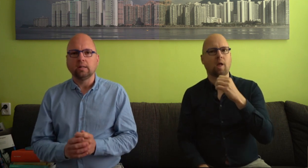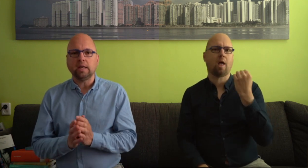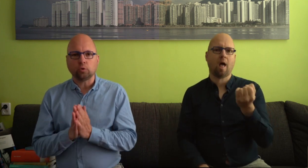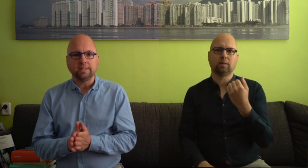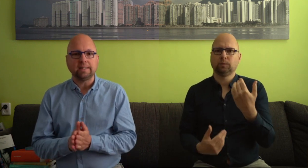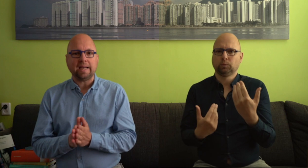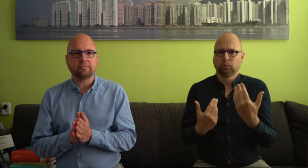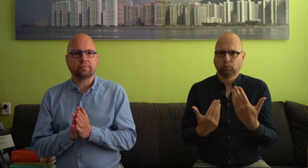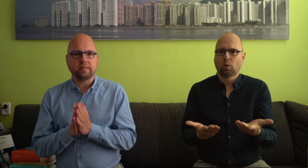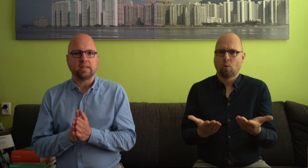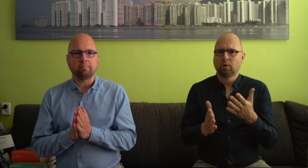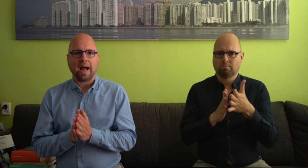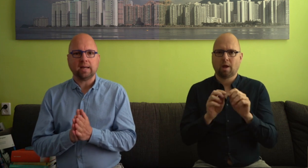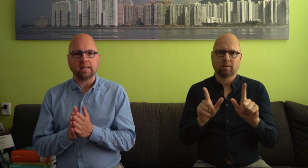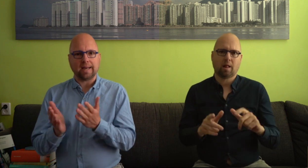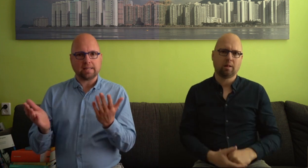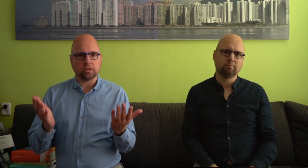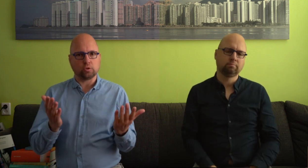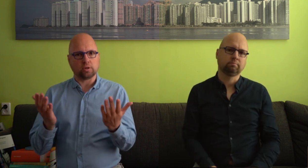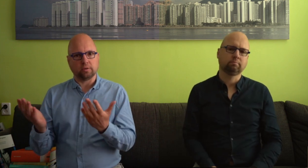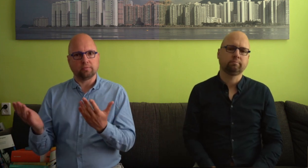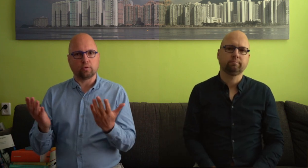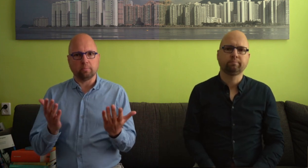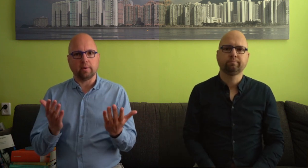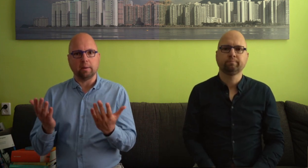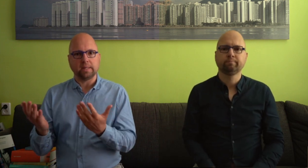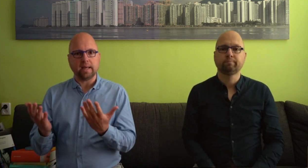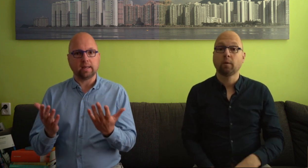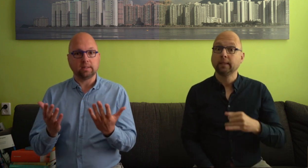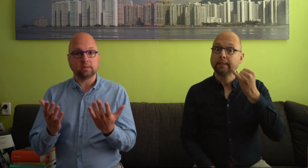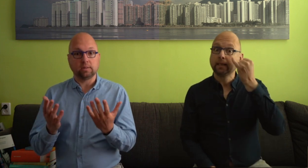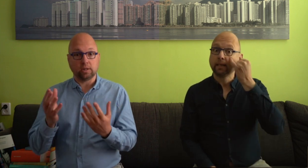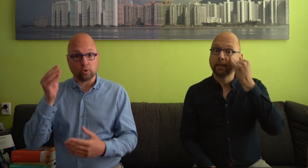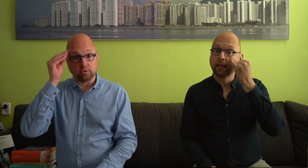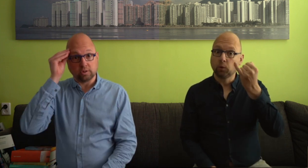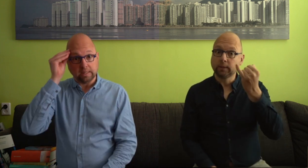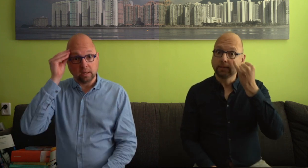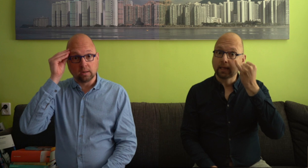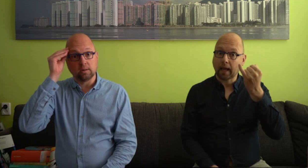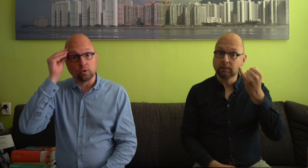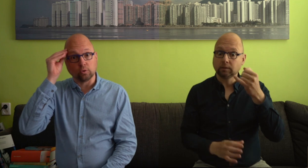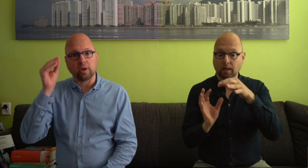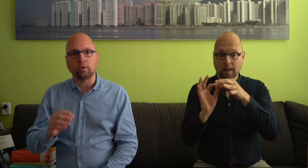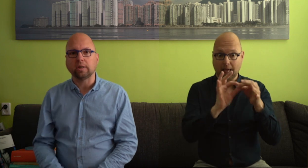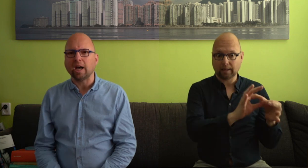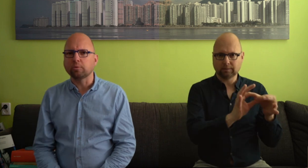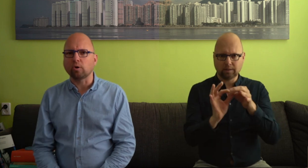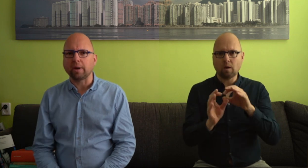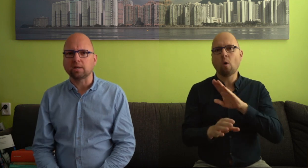De iconiciteit van die gebaren, die relatie tussen vorm en betekenis, die je kunt zien, die je kunt onthouden. Die helpt ook een beetje